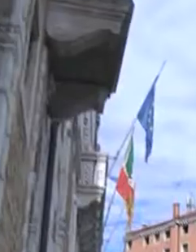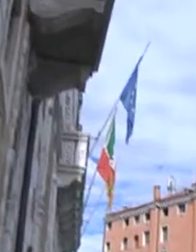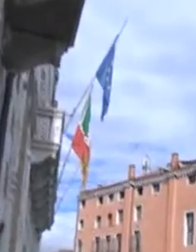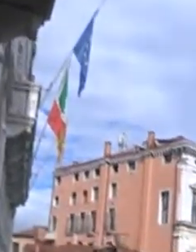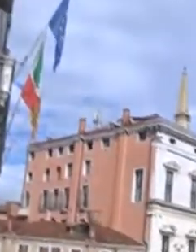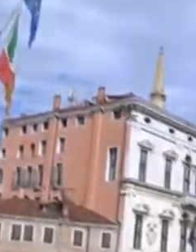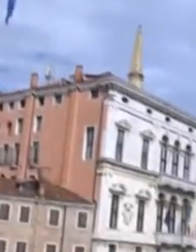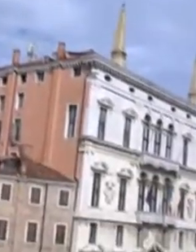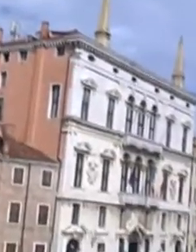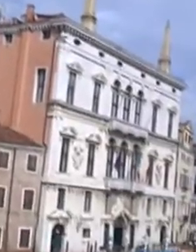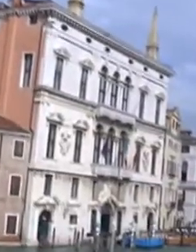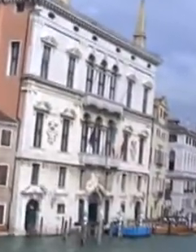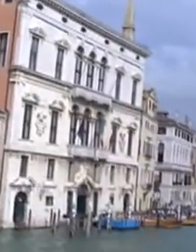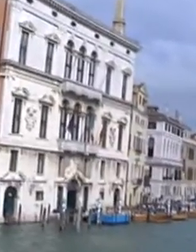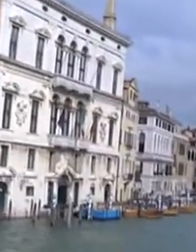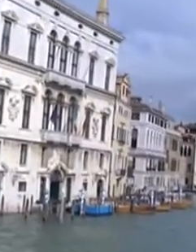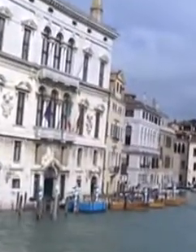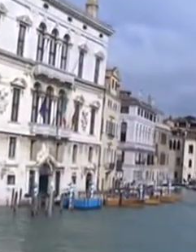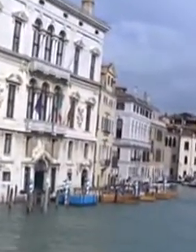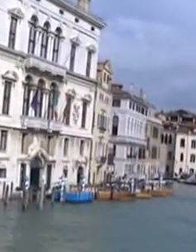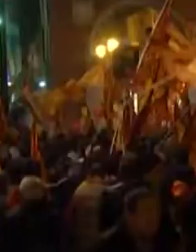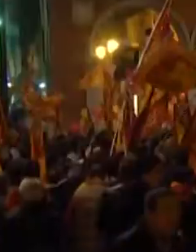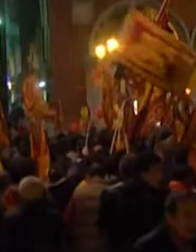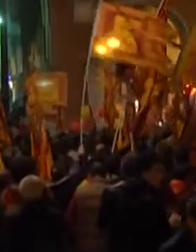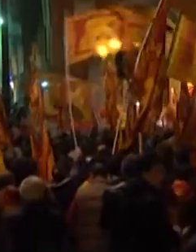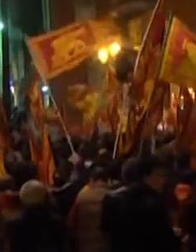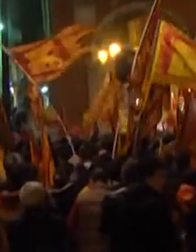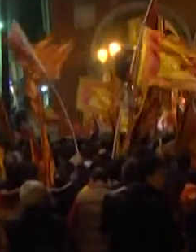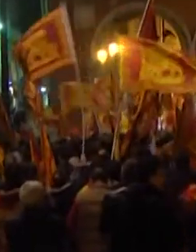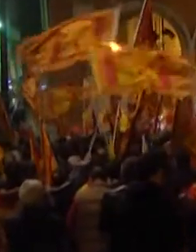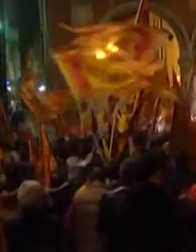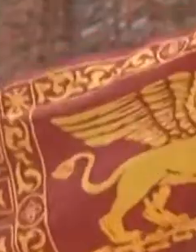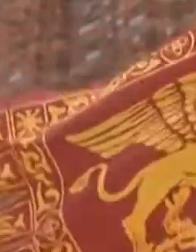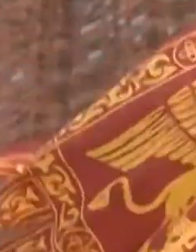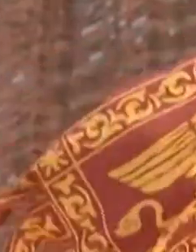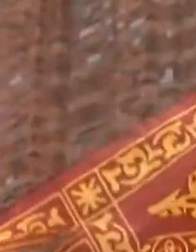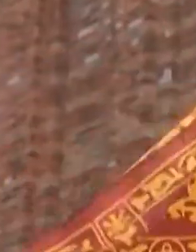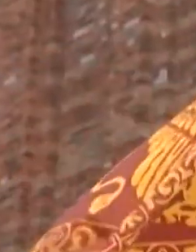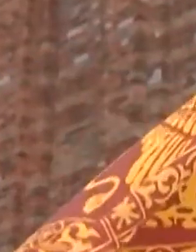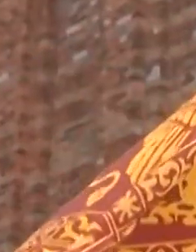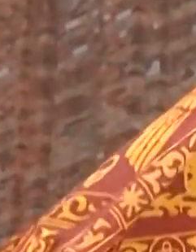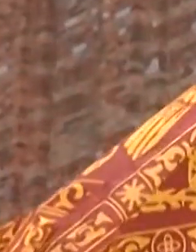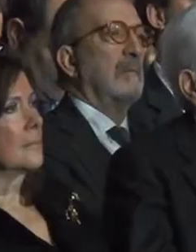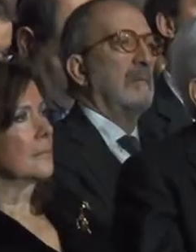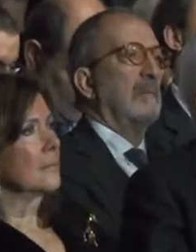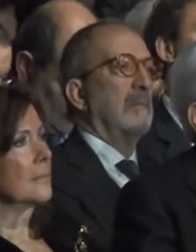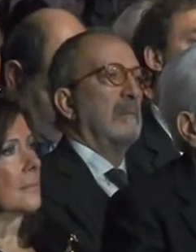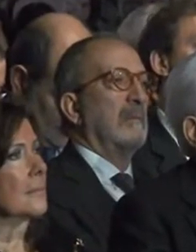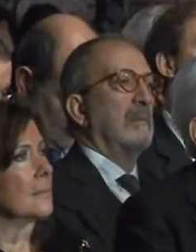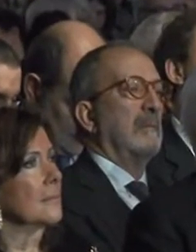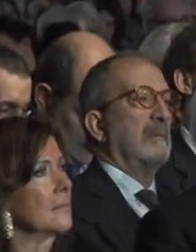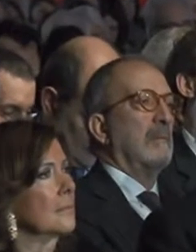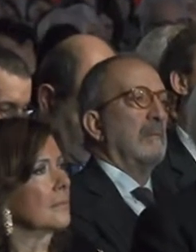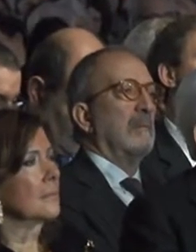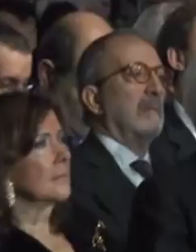Questione di competenze che inevitabilmente apre il fronte dell'autonomia anche alla vigilia delle celebrazioni di inizio anno scolastico a Vaux